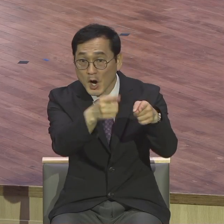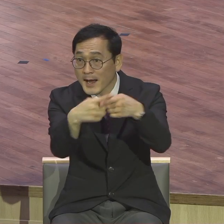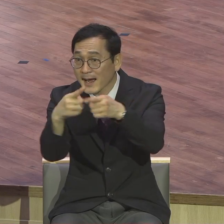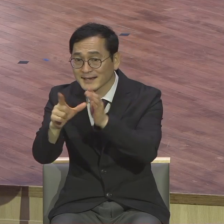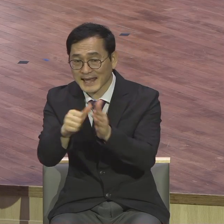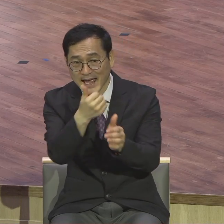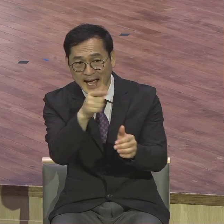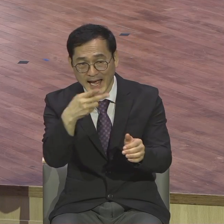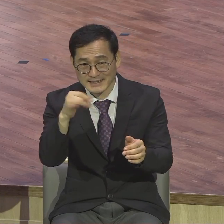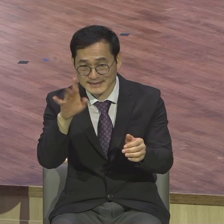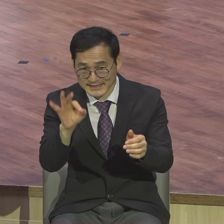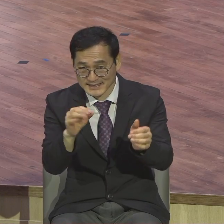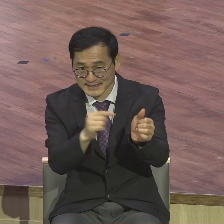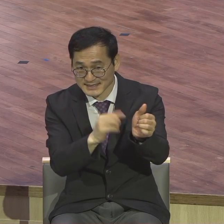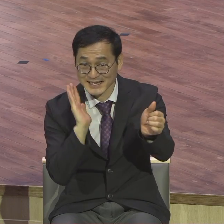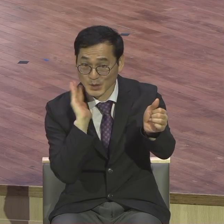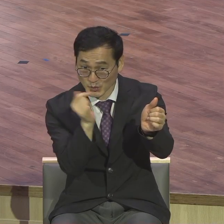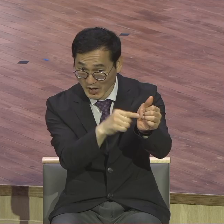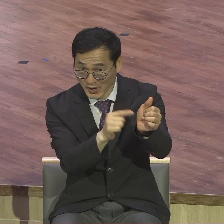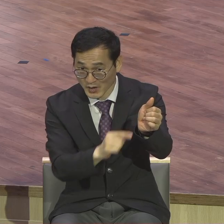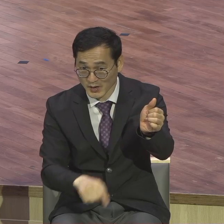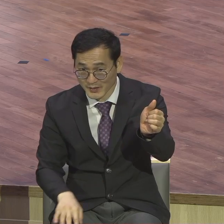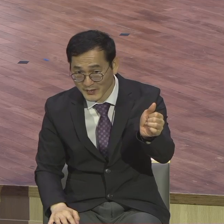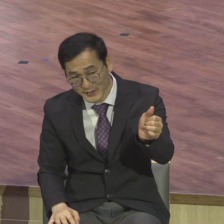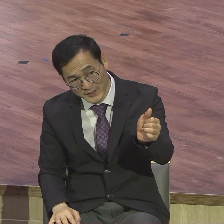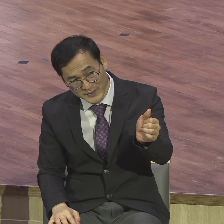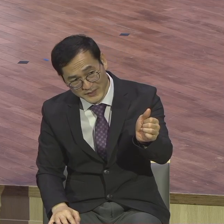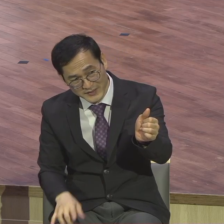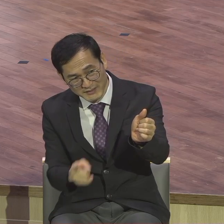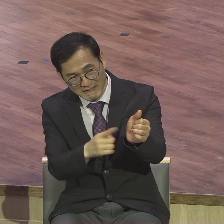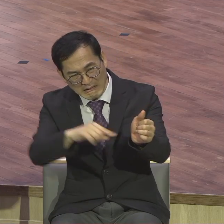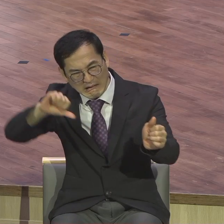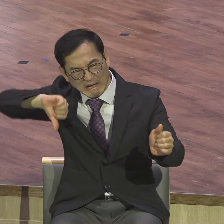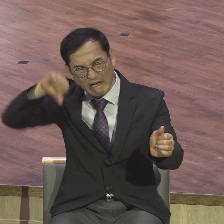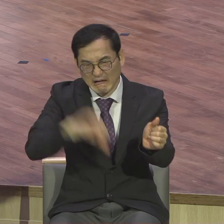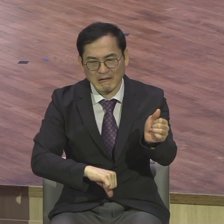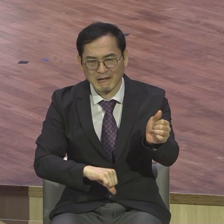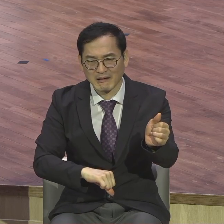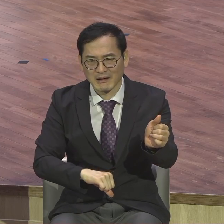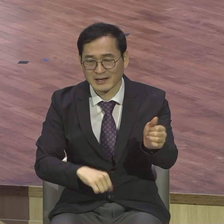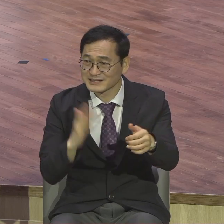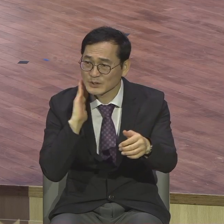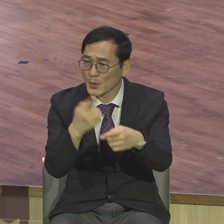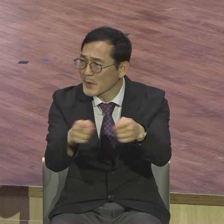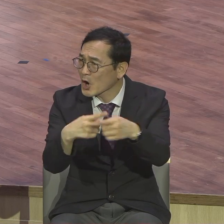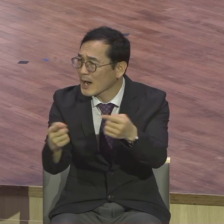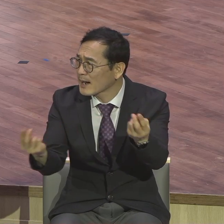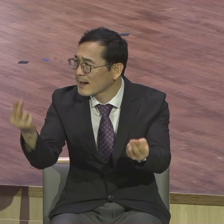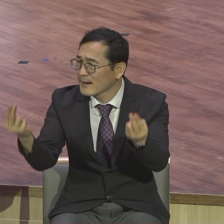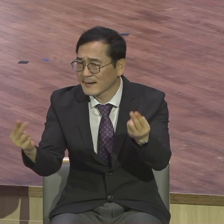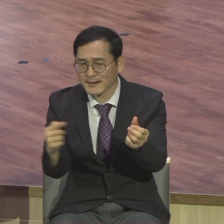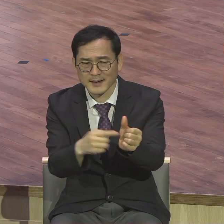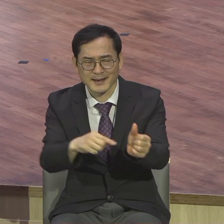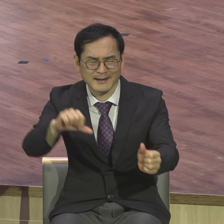그보다 더 나쁠 수 없는 대통령 평가 다섯 말 최악의 대통령